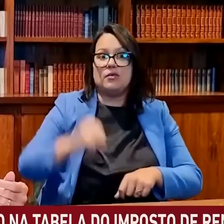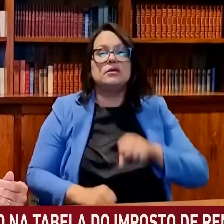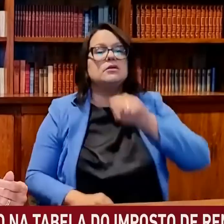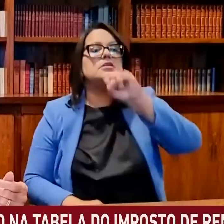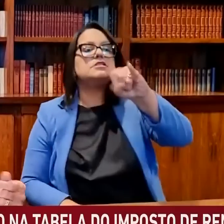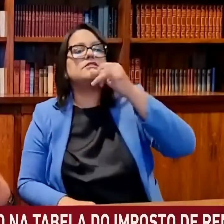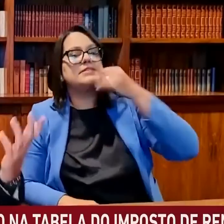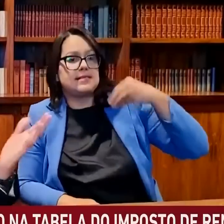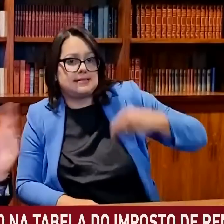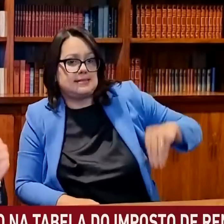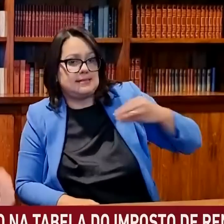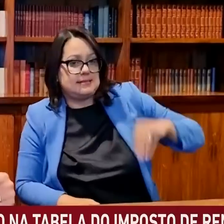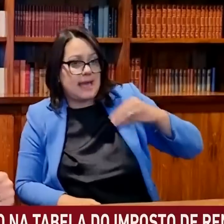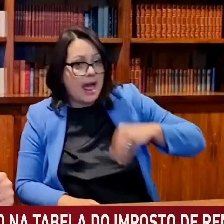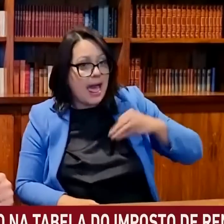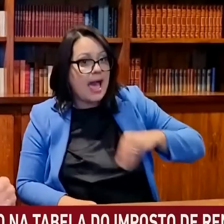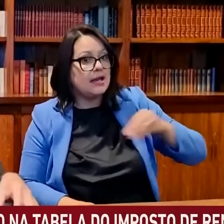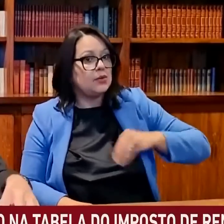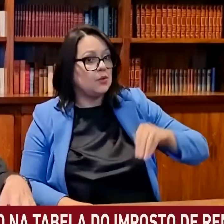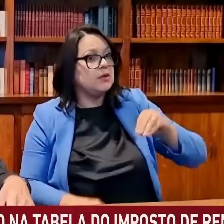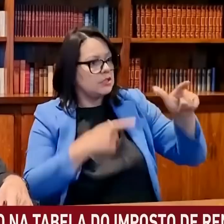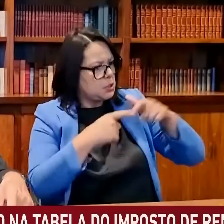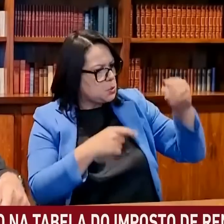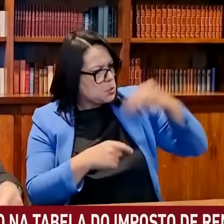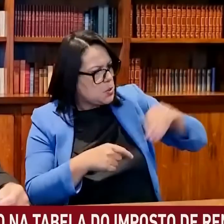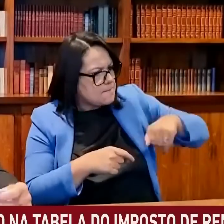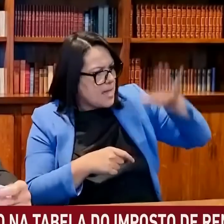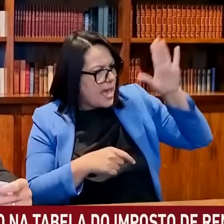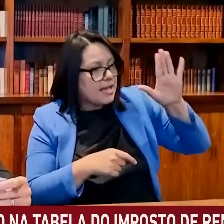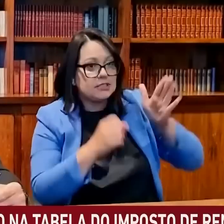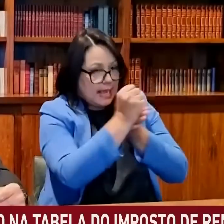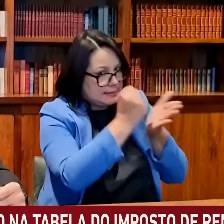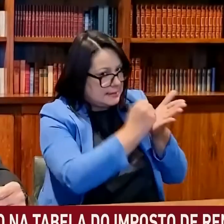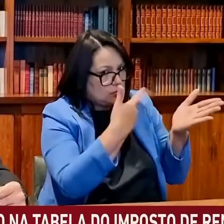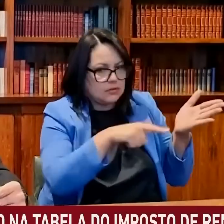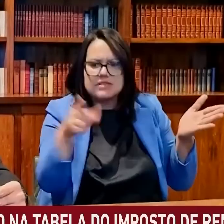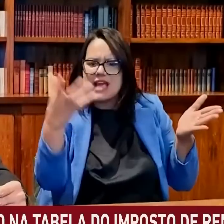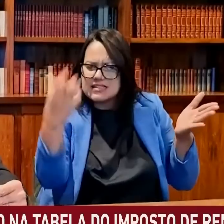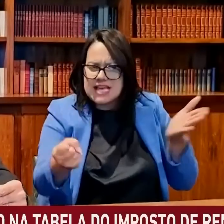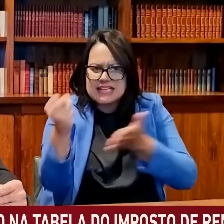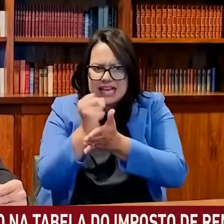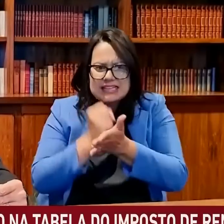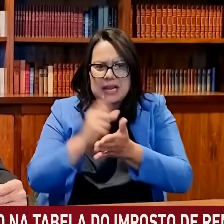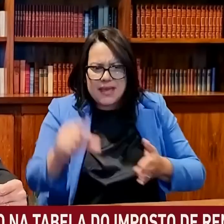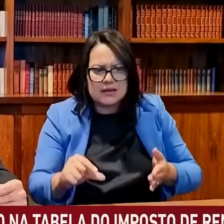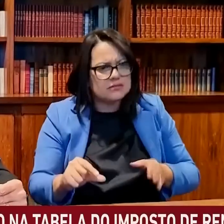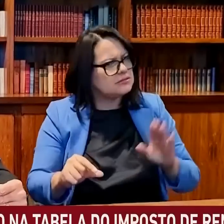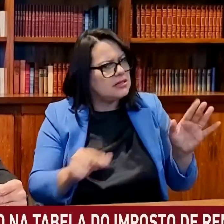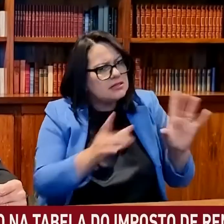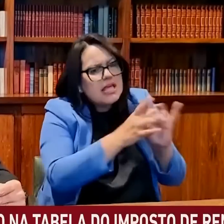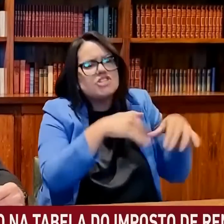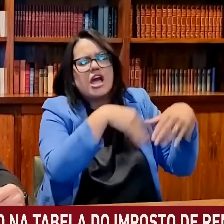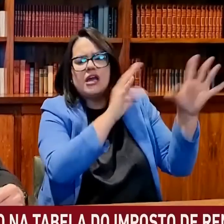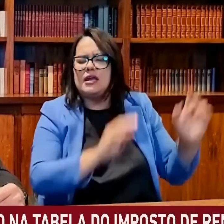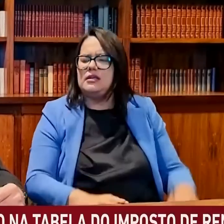faria uma correção caso fosse eleito, o que não aconteceu. Em entrevista nesta semana, o presidente